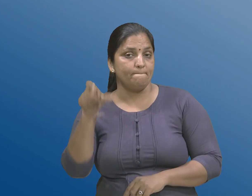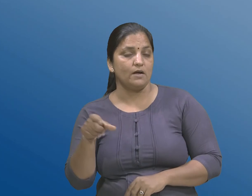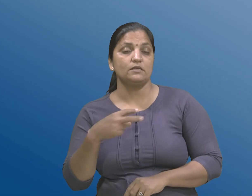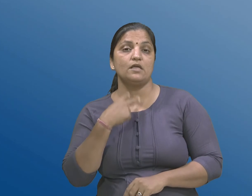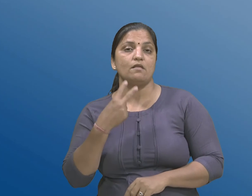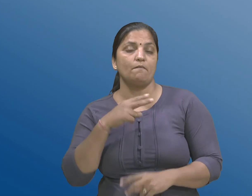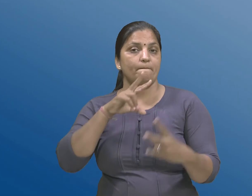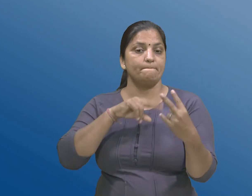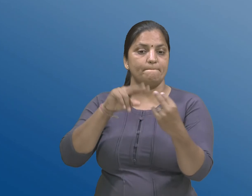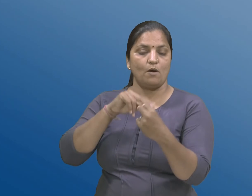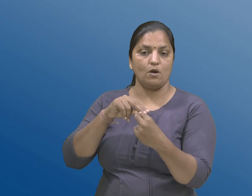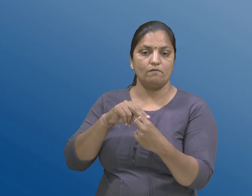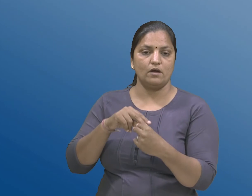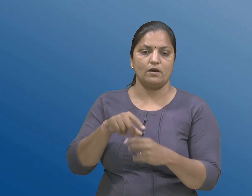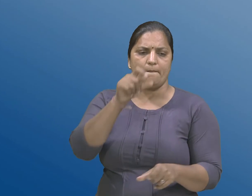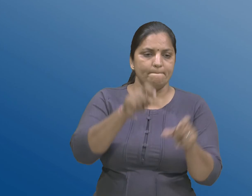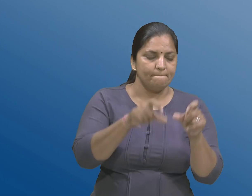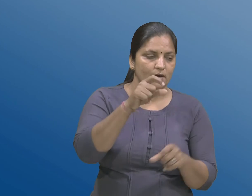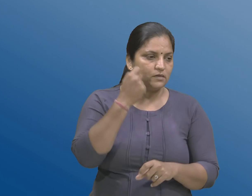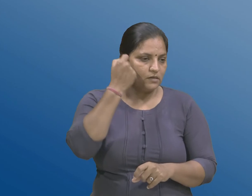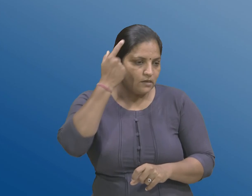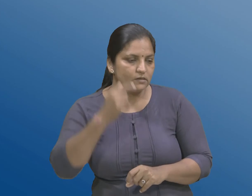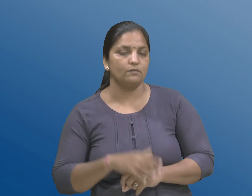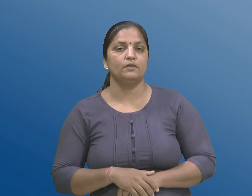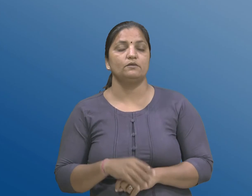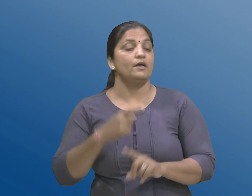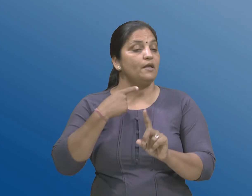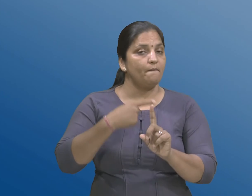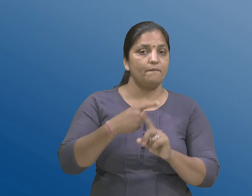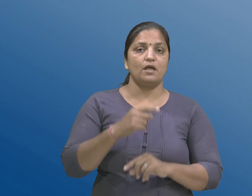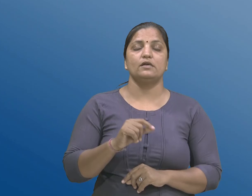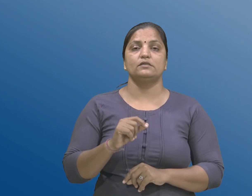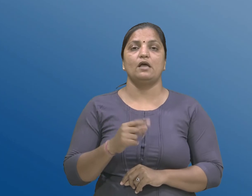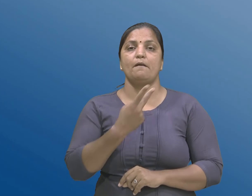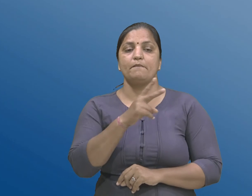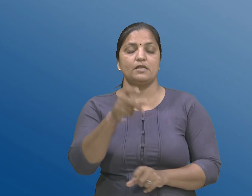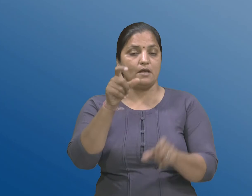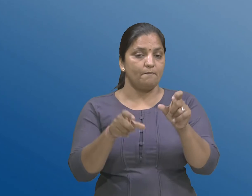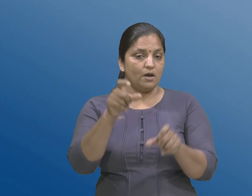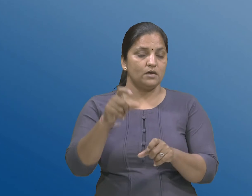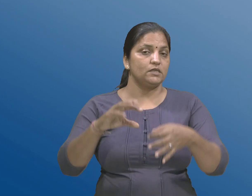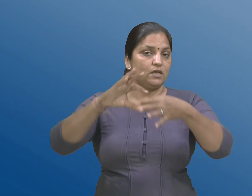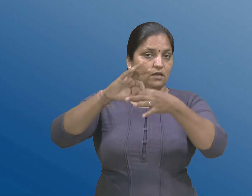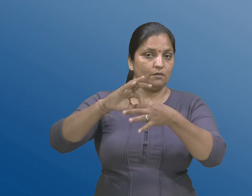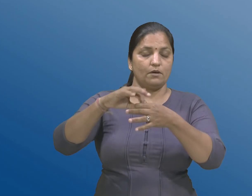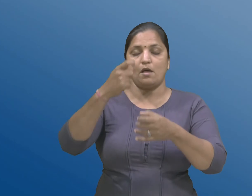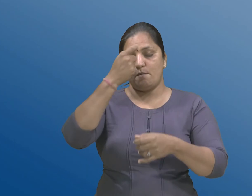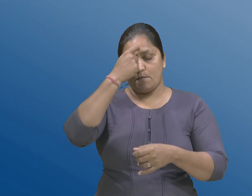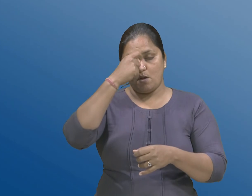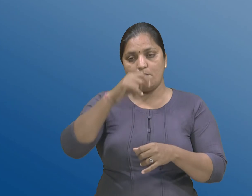करवानी, मानव संबंधोने समझवानी अने तेने अन्यों साथे जोडवानी क्षमताने प्रभावित